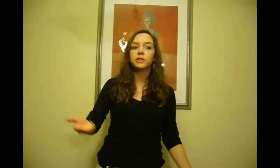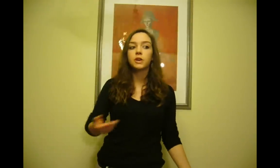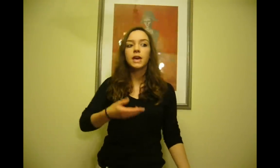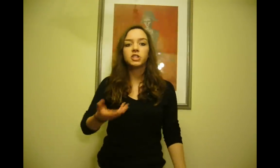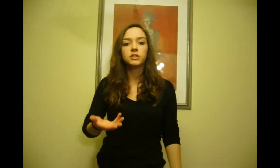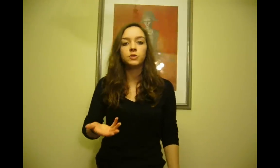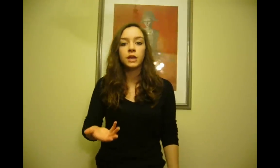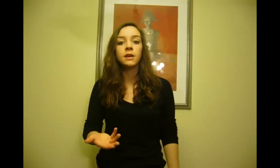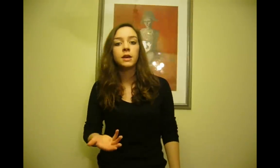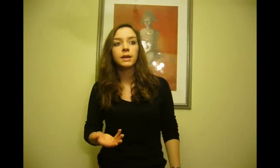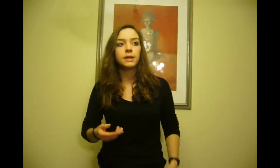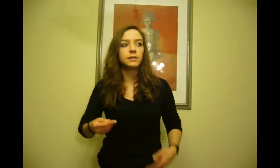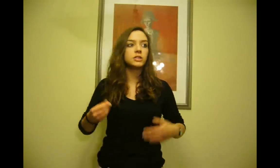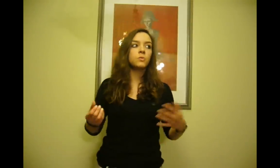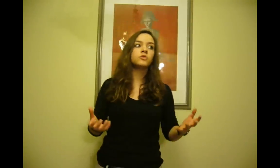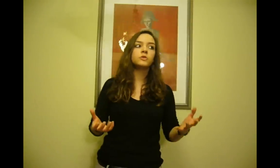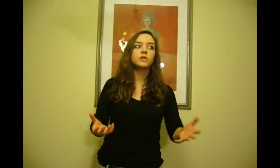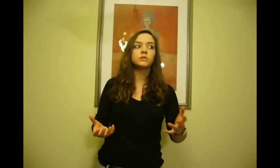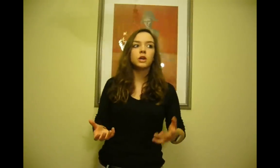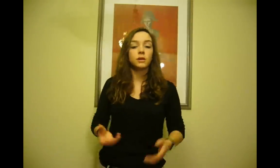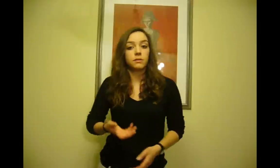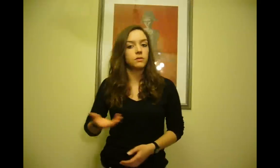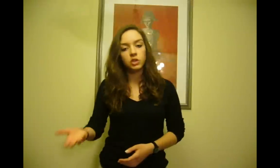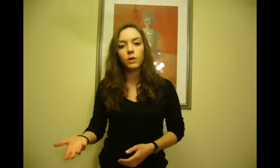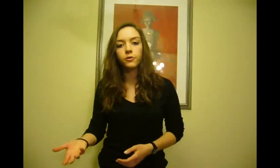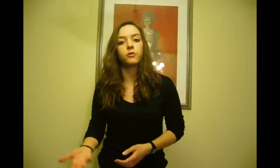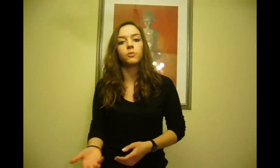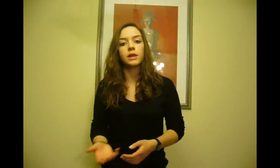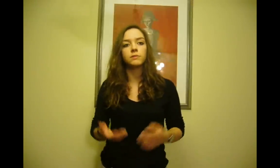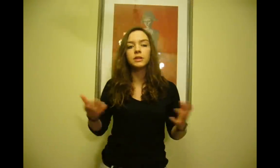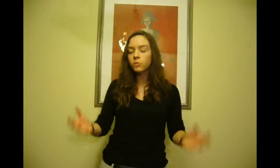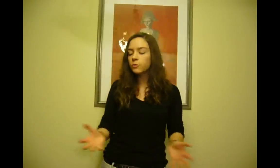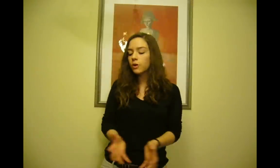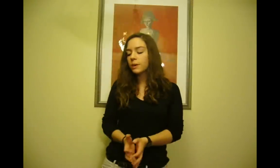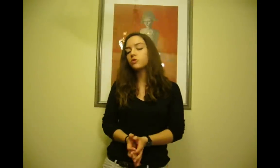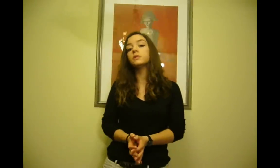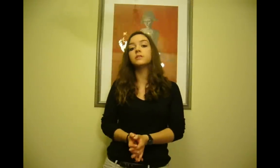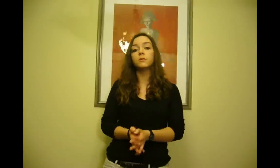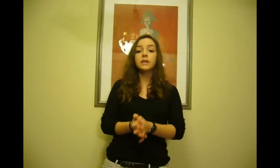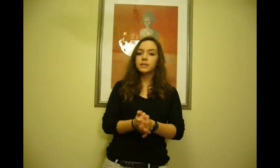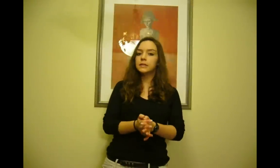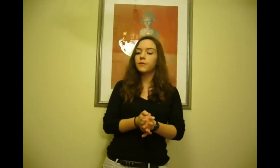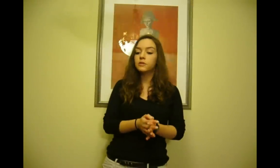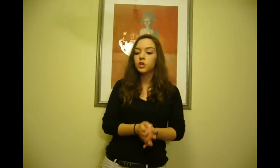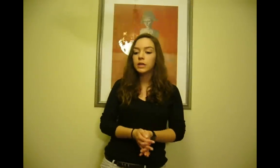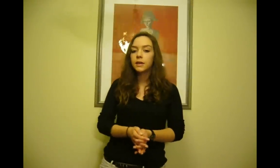Portanto, esta teoria, que desde há muitos, muitos anos, desde quando foi formulada, tinha muito pouca base de sustentação científica e teórica,